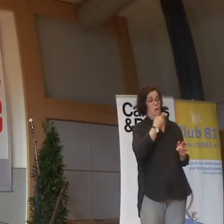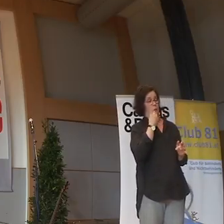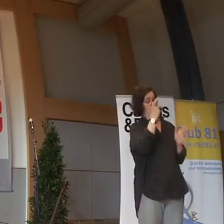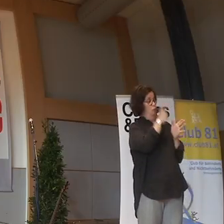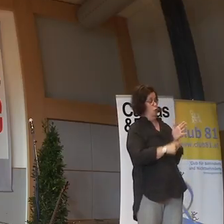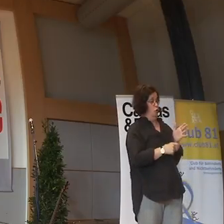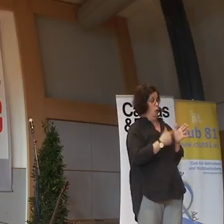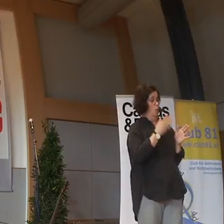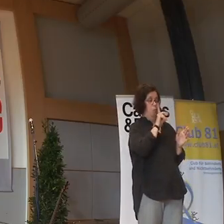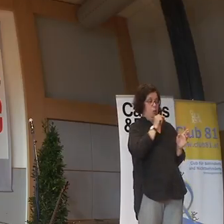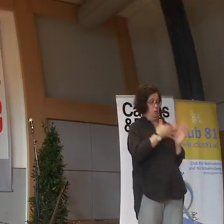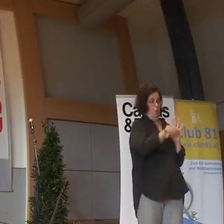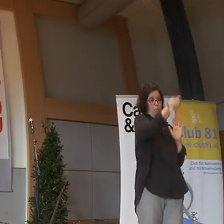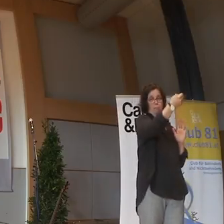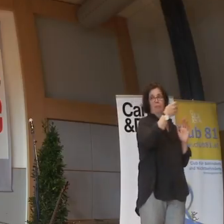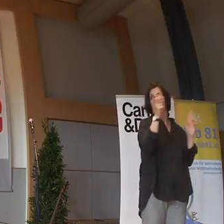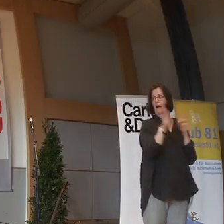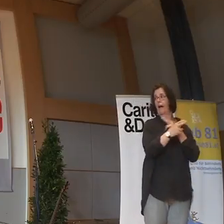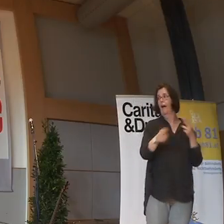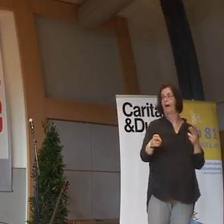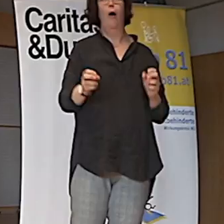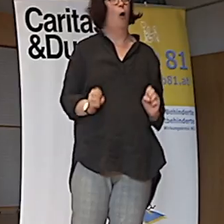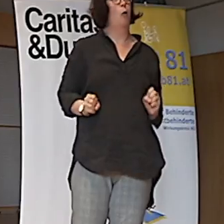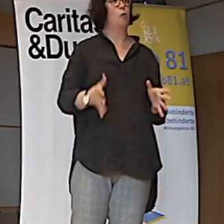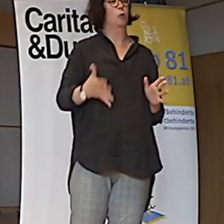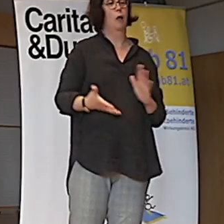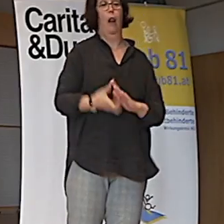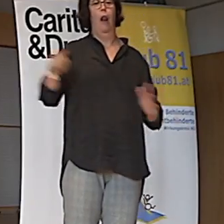A nehmen. Und wir im Rollstuhl wegnehmen.